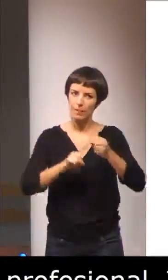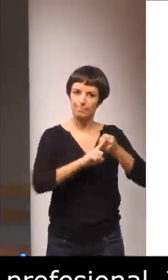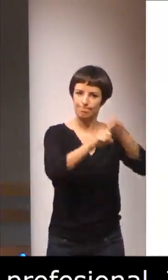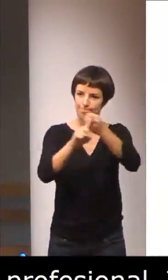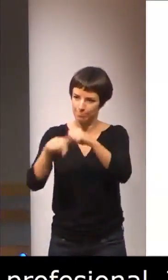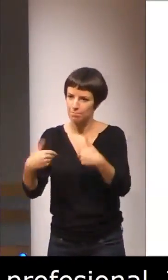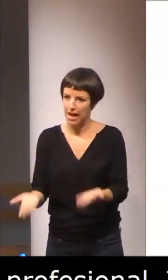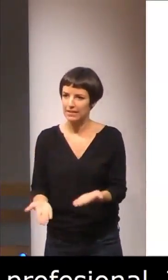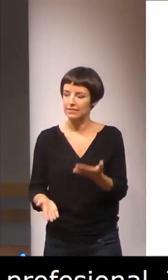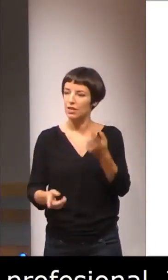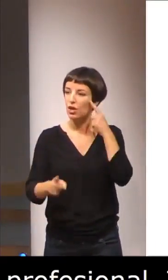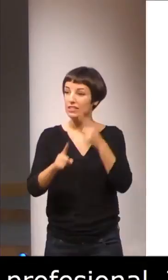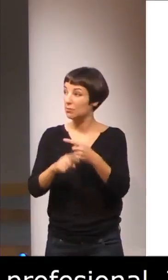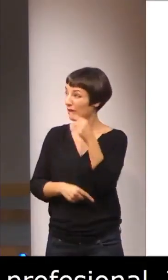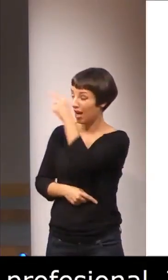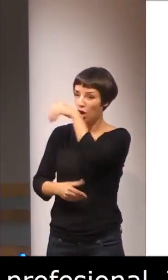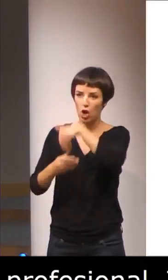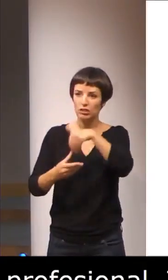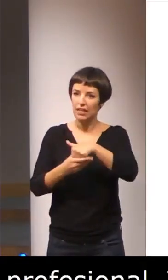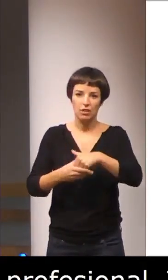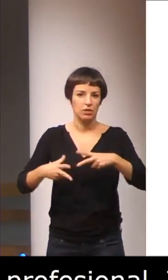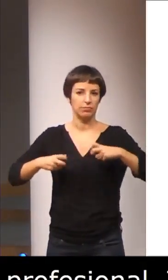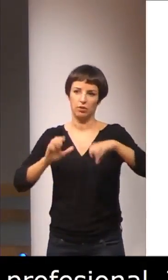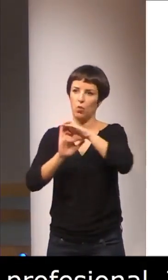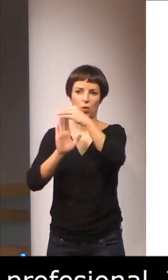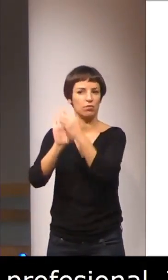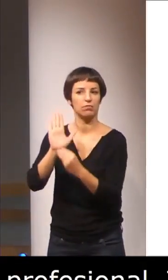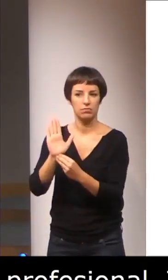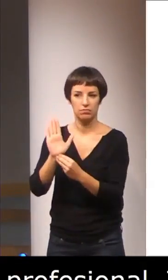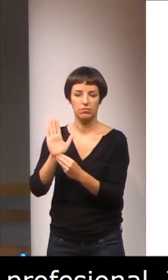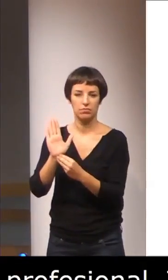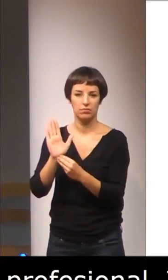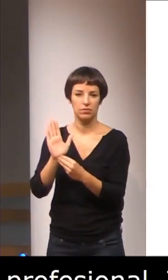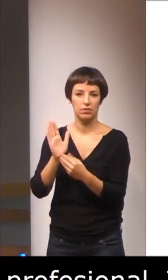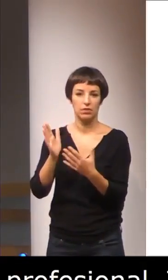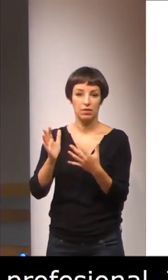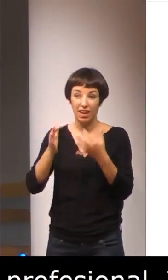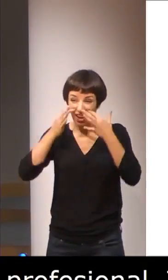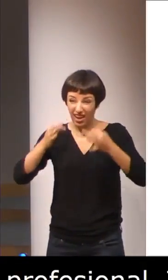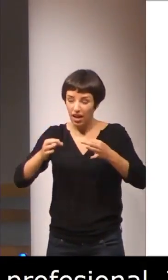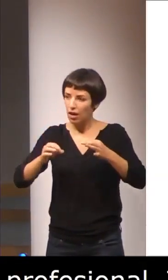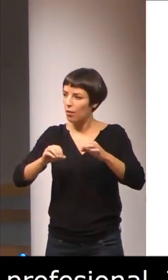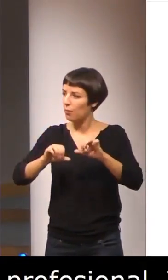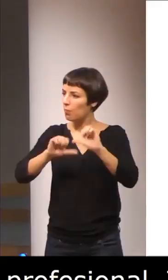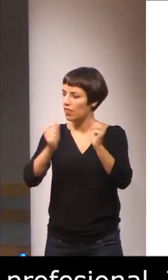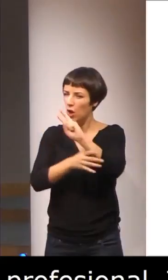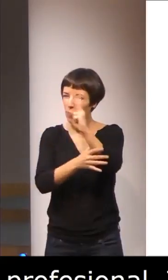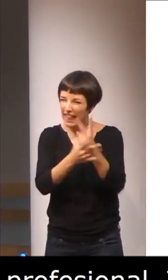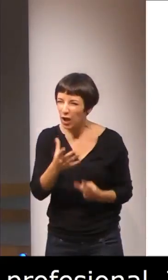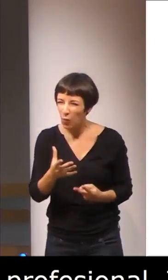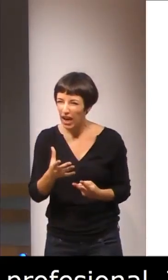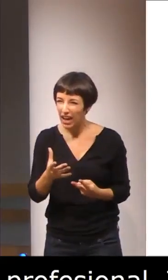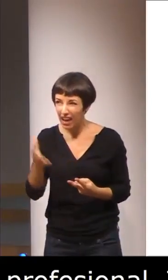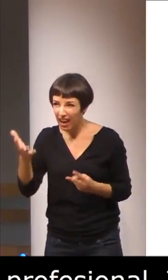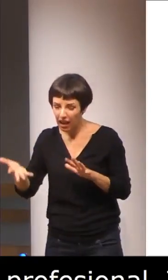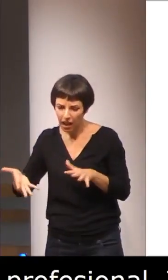para incluir todos estos contenidos, sino realmente el modelo bilingüe intermodal no puede